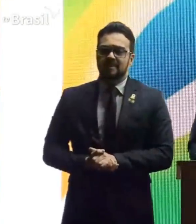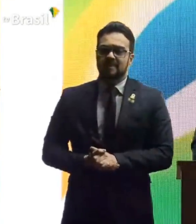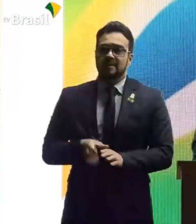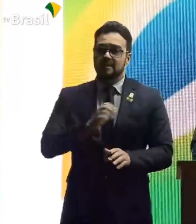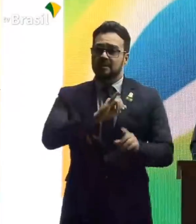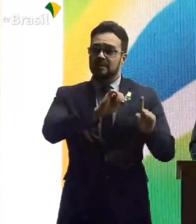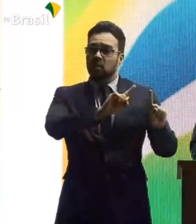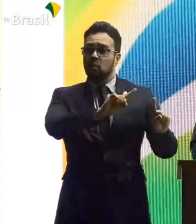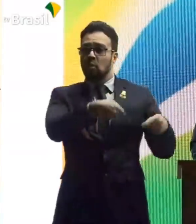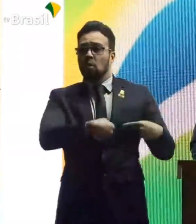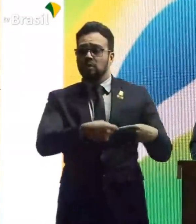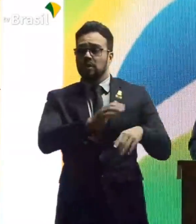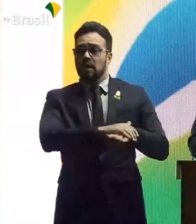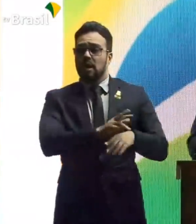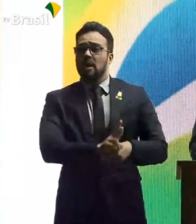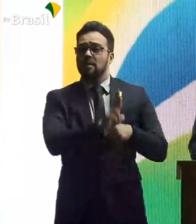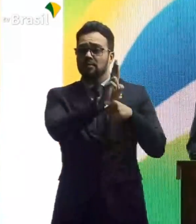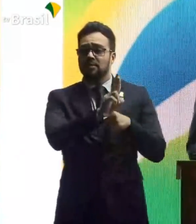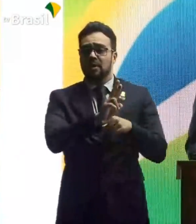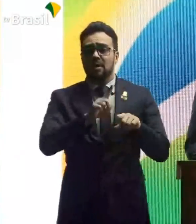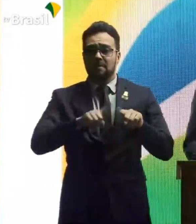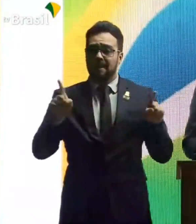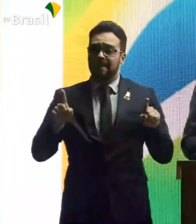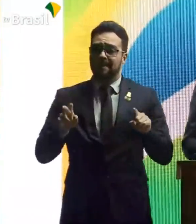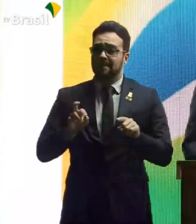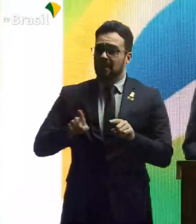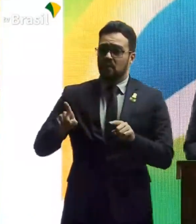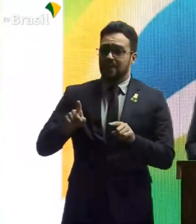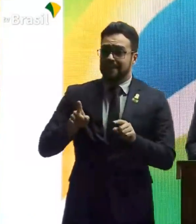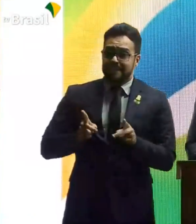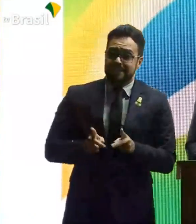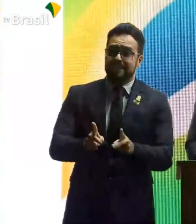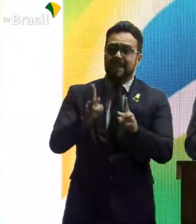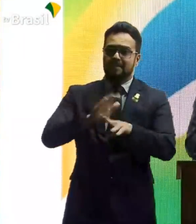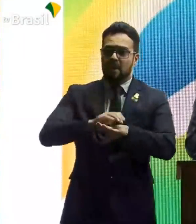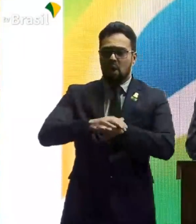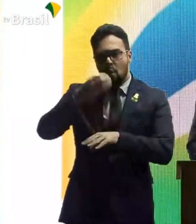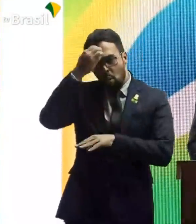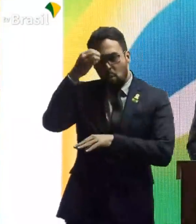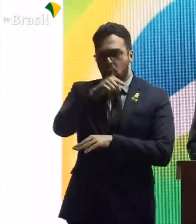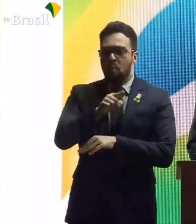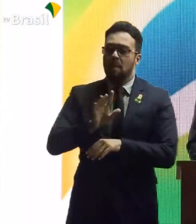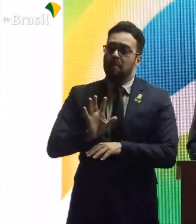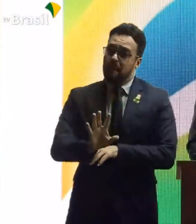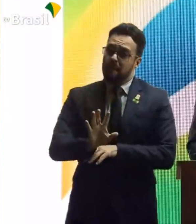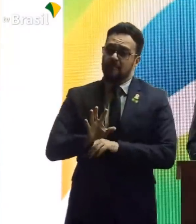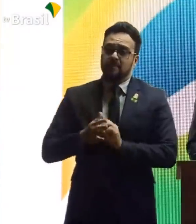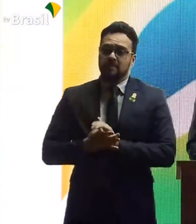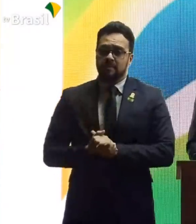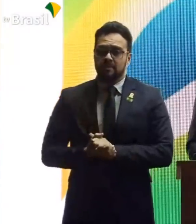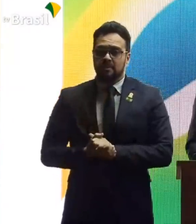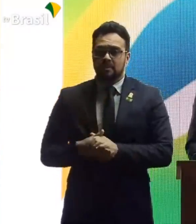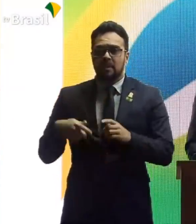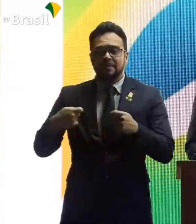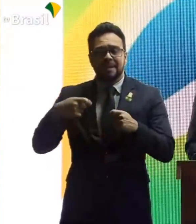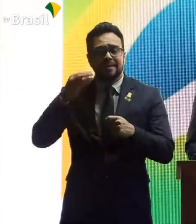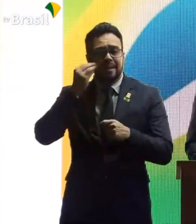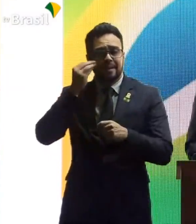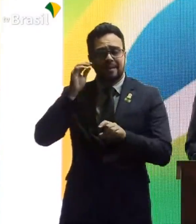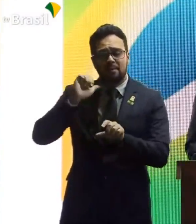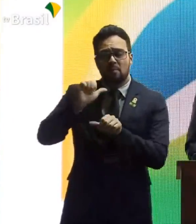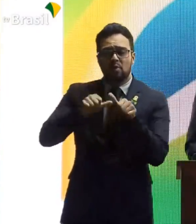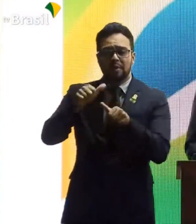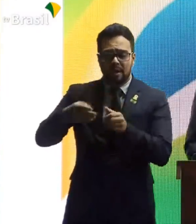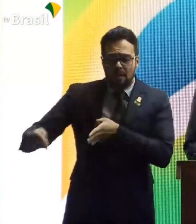responsável. Mas nós sabemos que nem sempre ela o é. Mas temos que tentar mudar o destino do